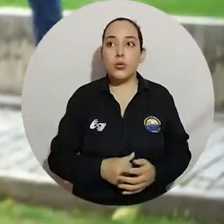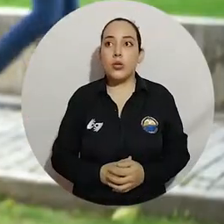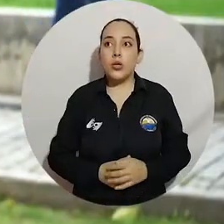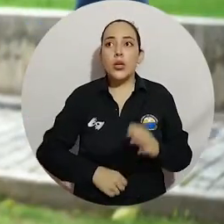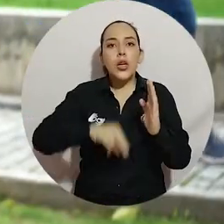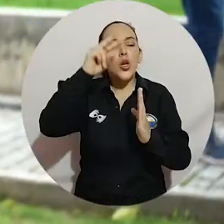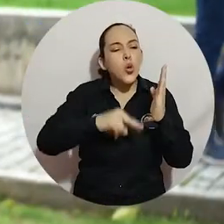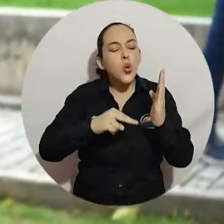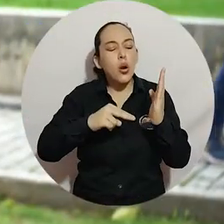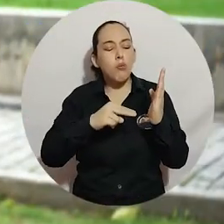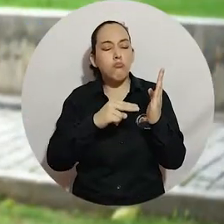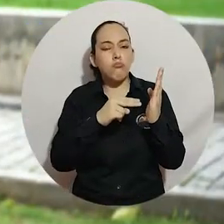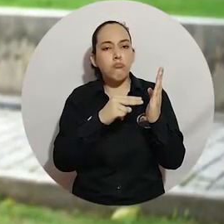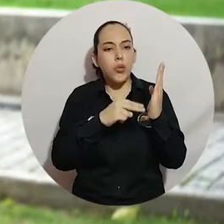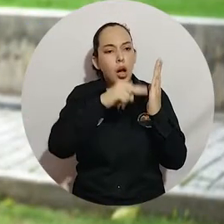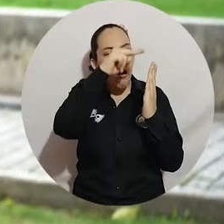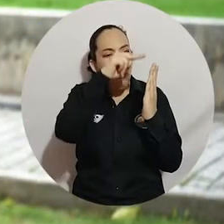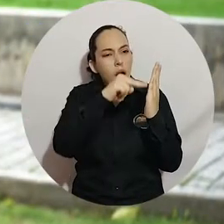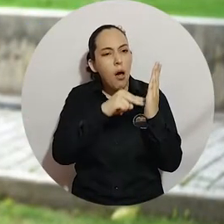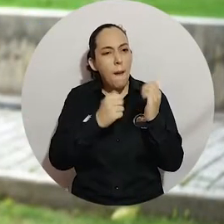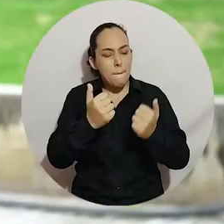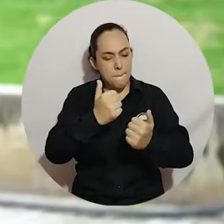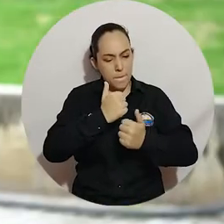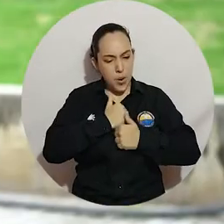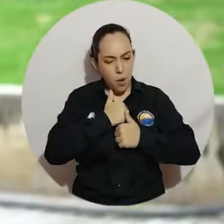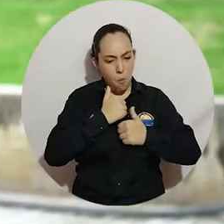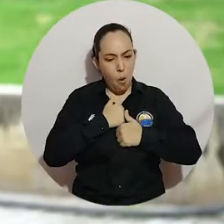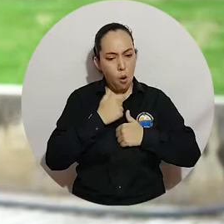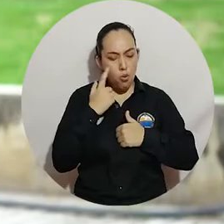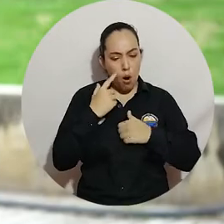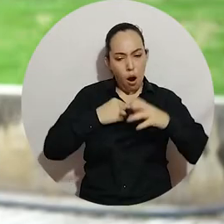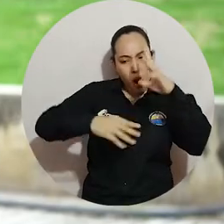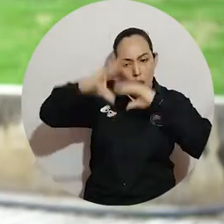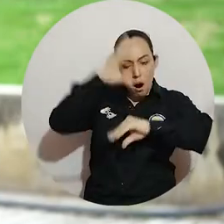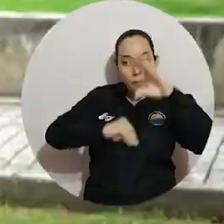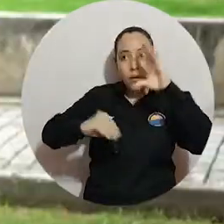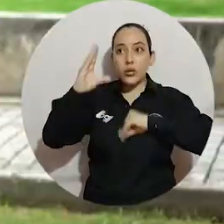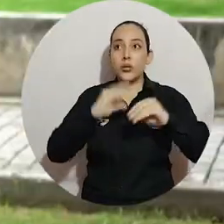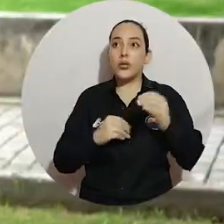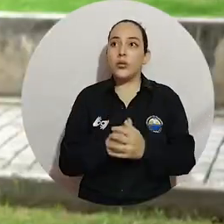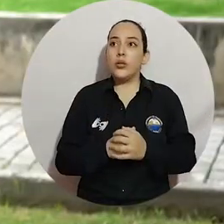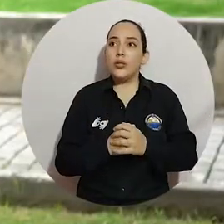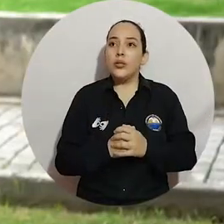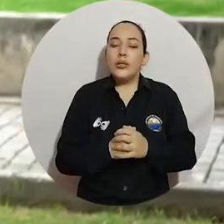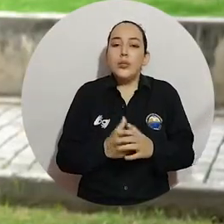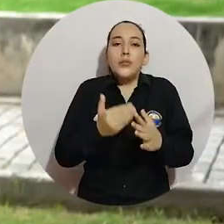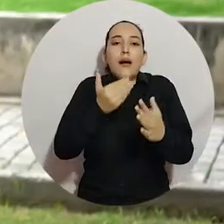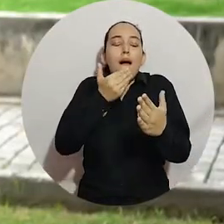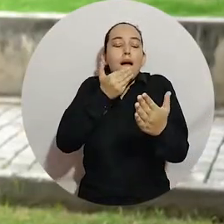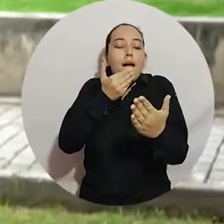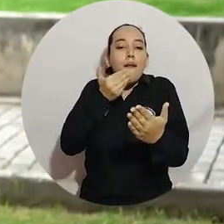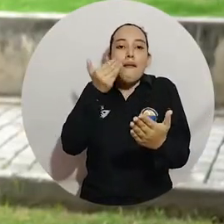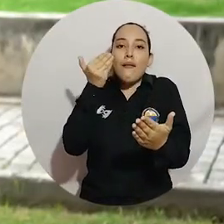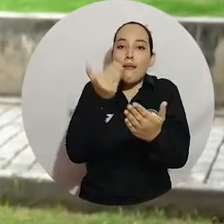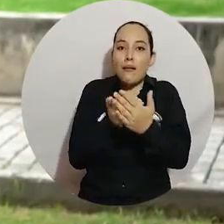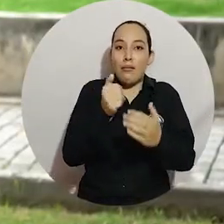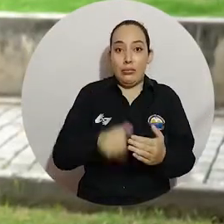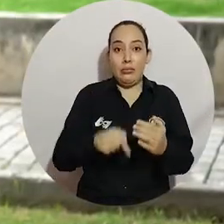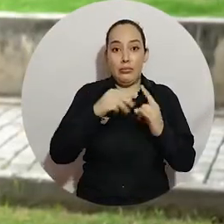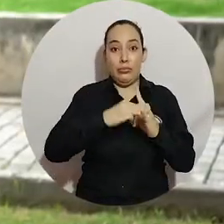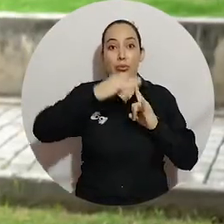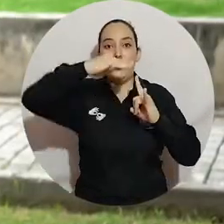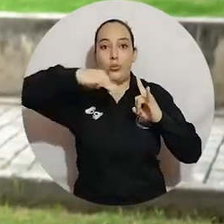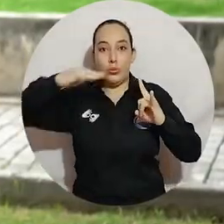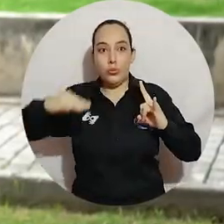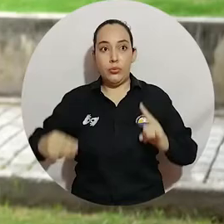lectura es la que nos lleva a nosotros a que tengamos una autonomía frente al aprendizaje. Un especial agradecimiento a la Universidad